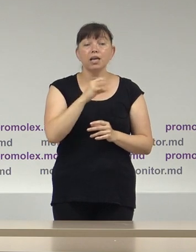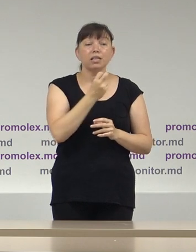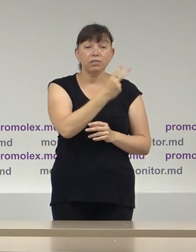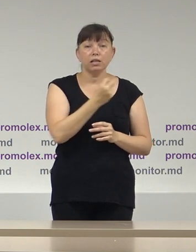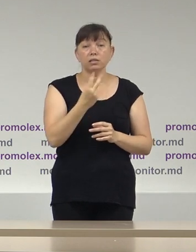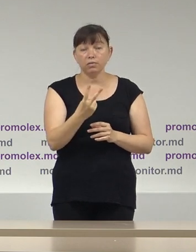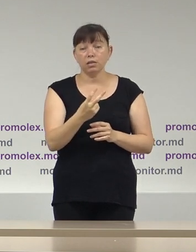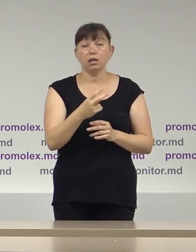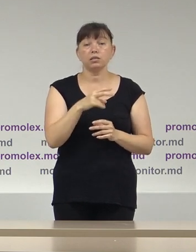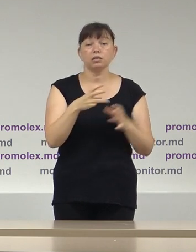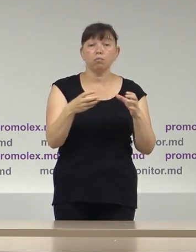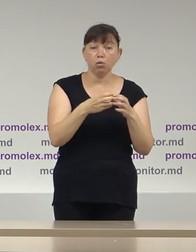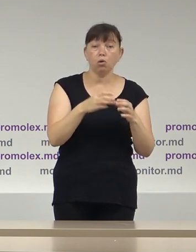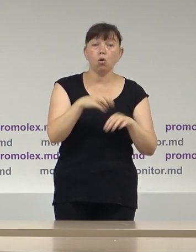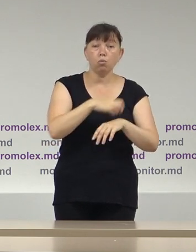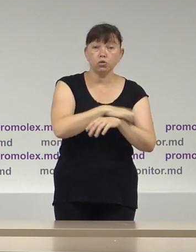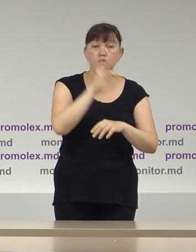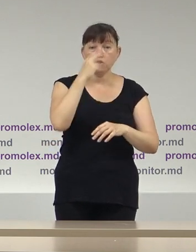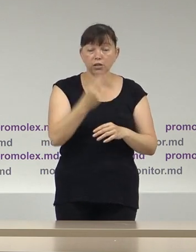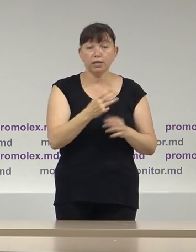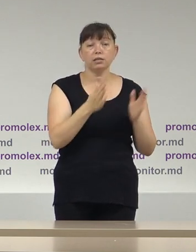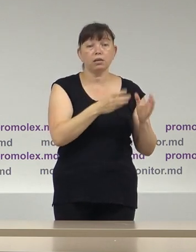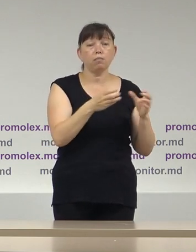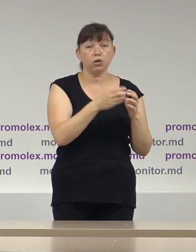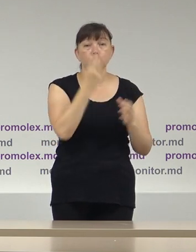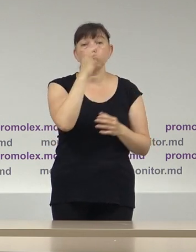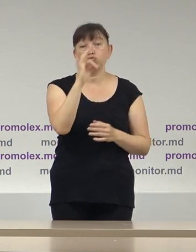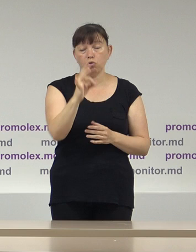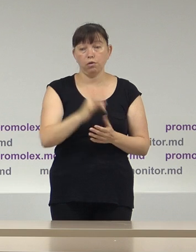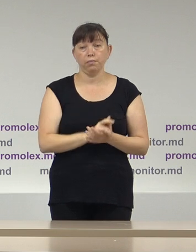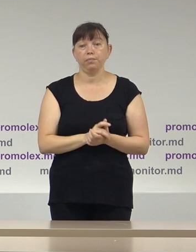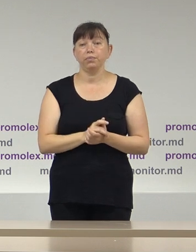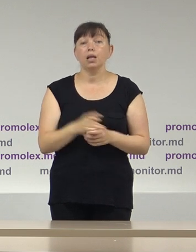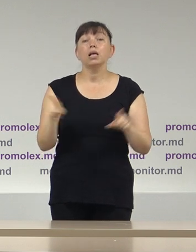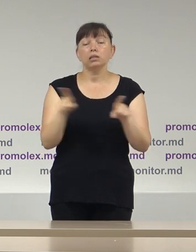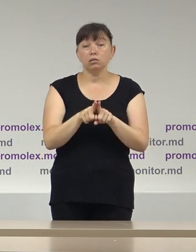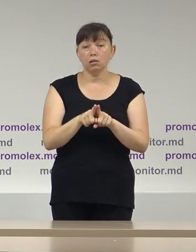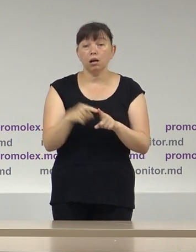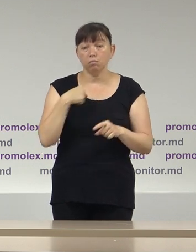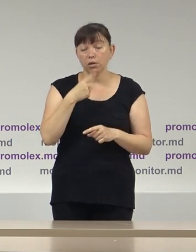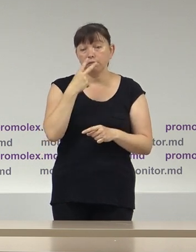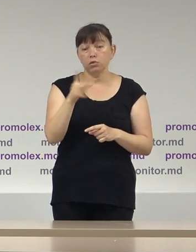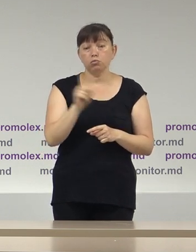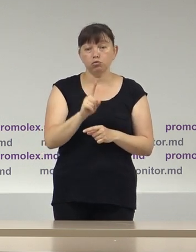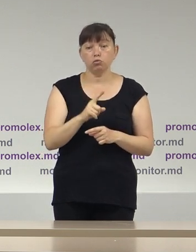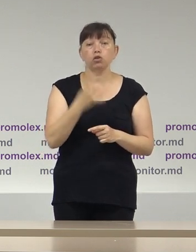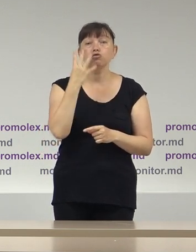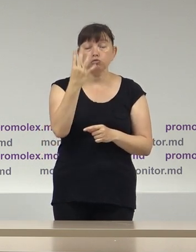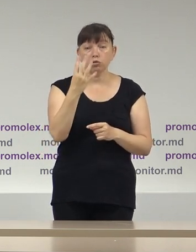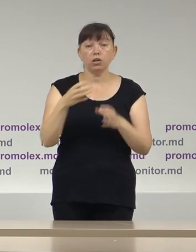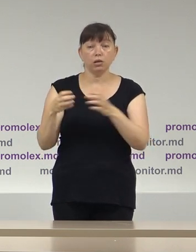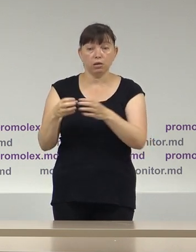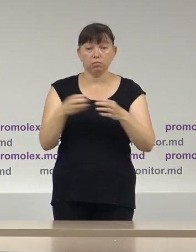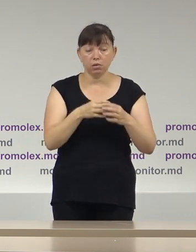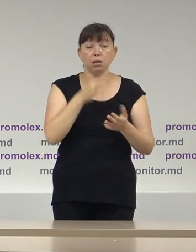12% de blocul electoral comunișilor și socialișilor și partidul politic ȘOR. Astfel, constatăm că patru concurenți electorale